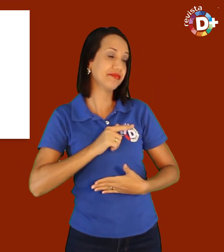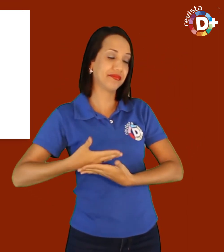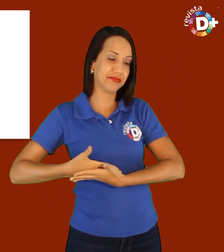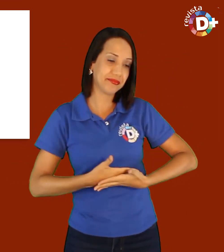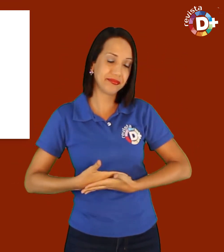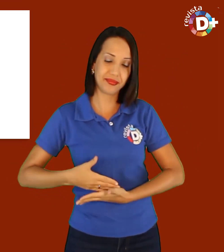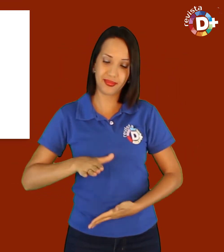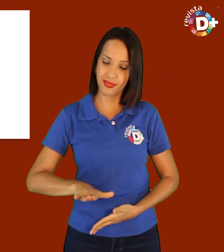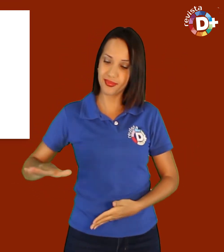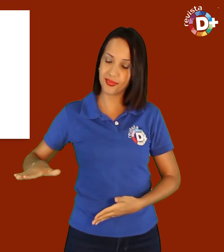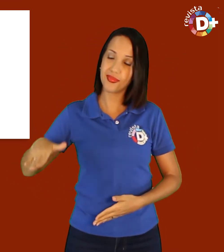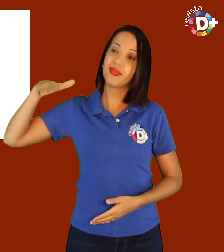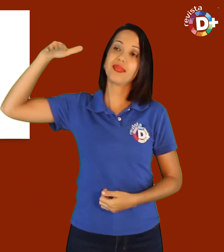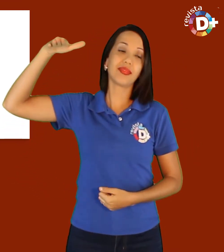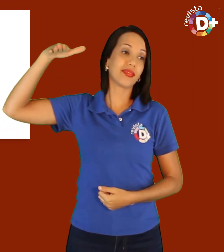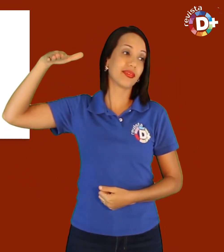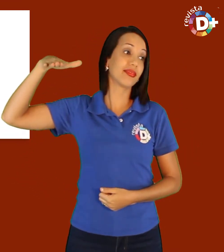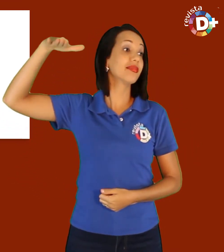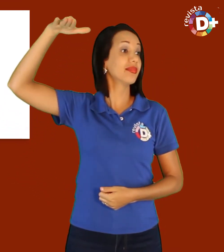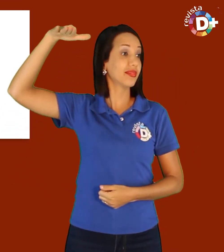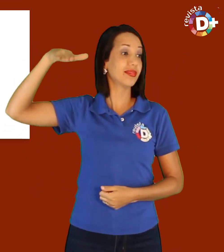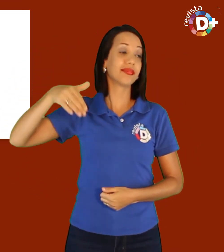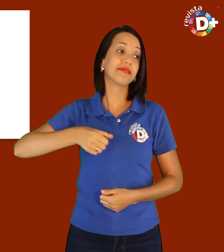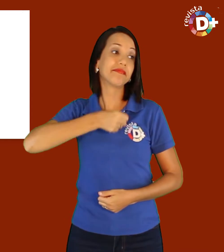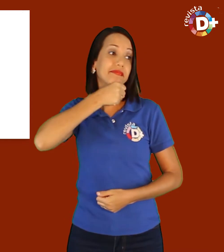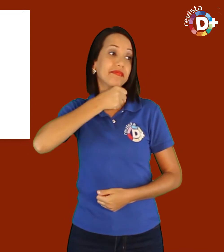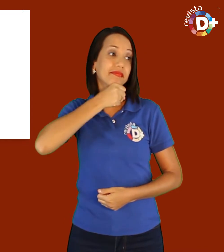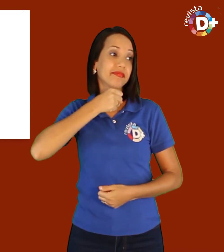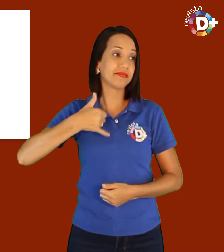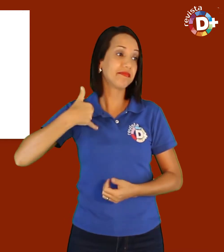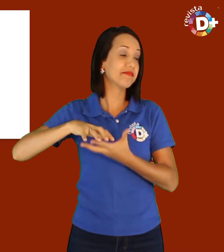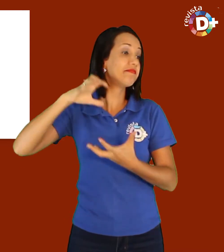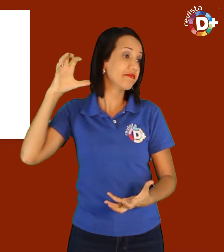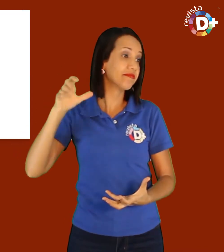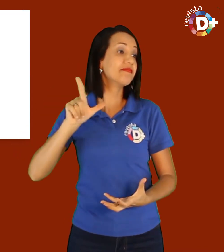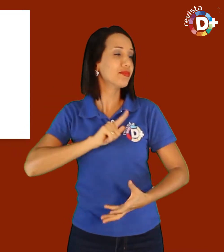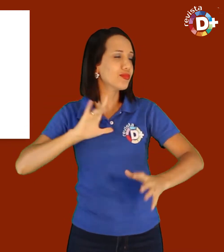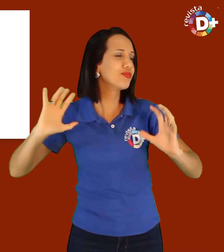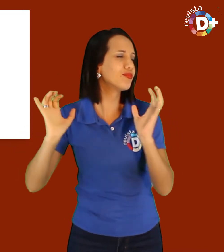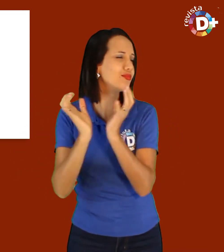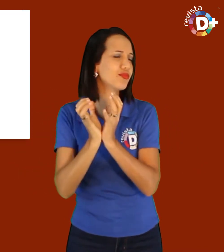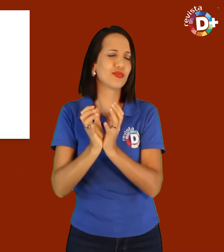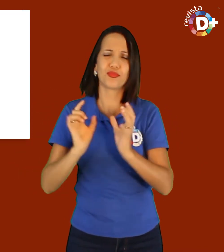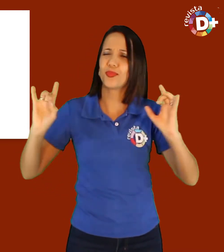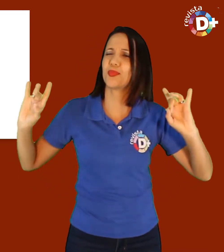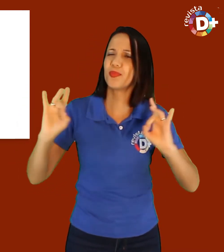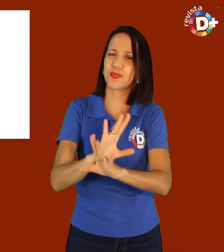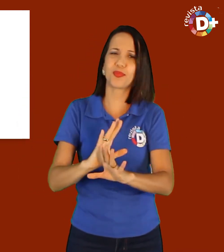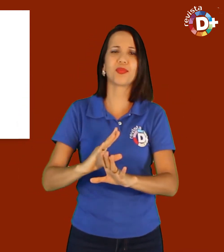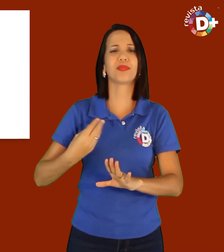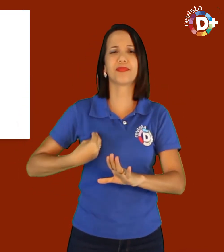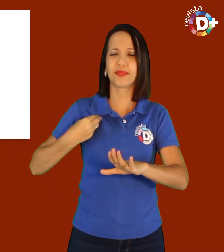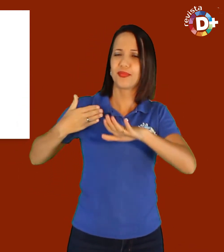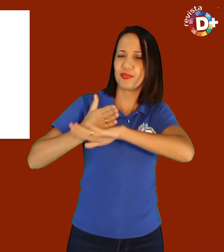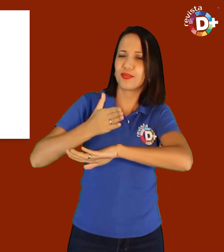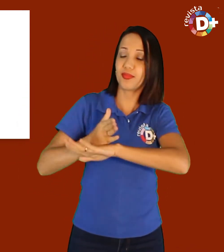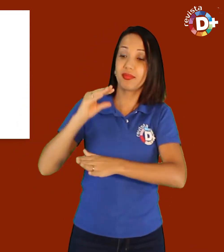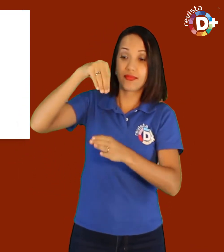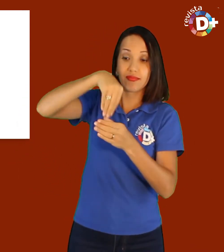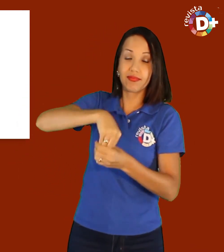deficiência. Bebês, crianças, adolescentes, adultos e idosos. Seremos um grupo pronto para atuar